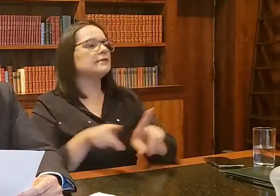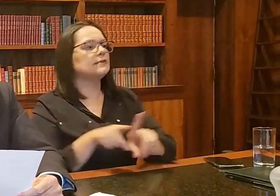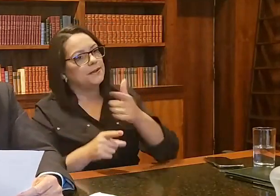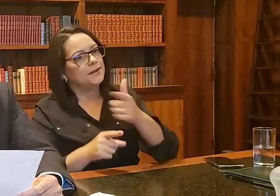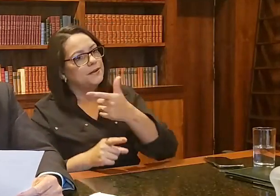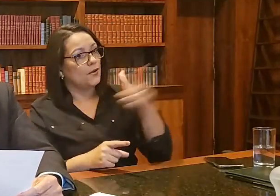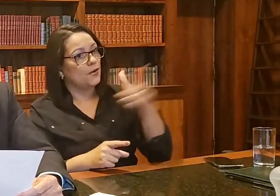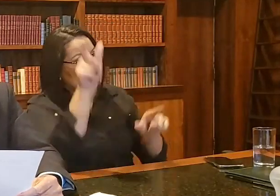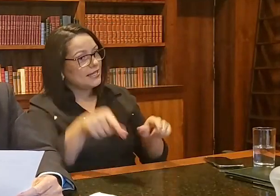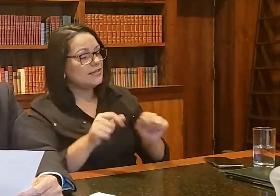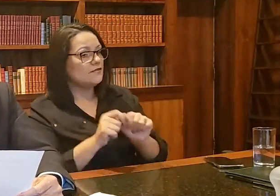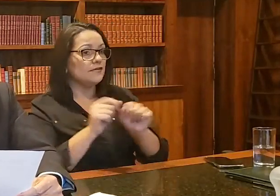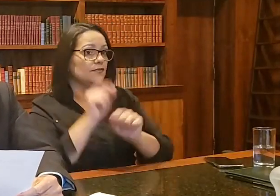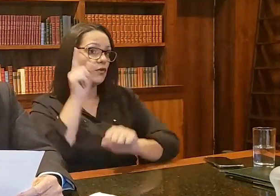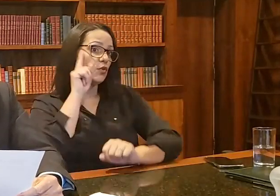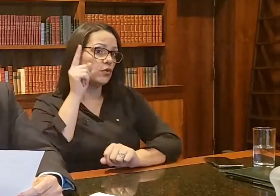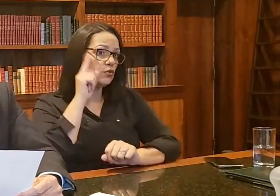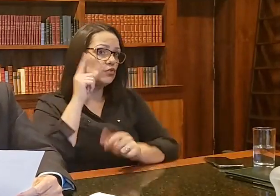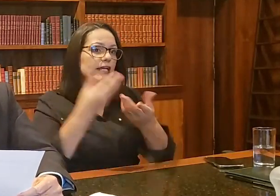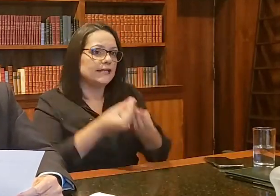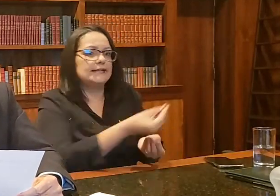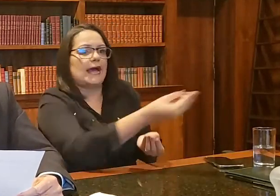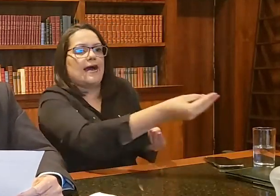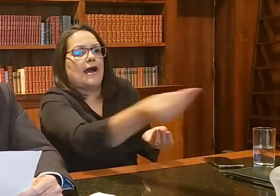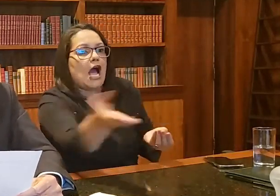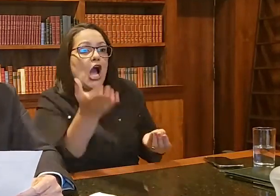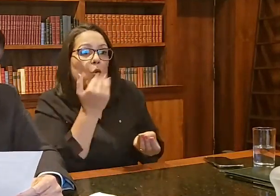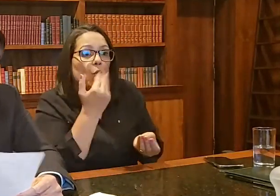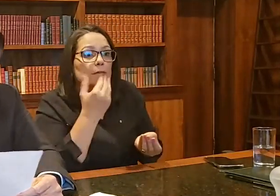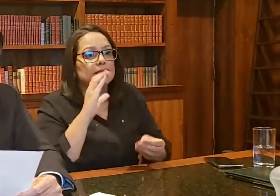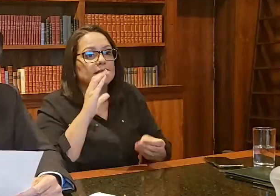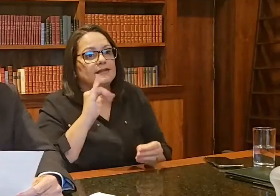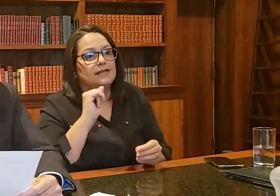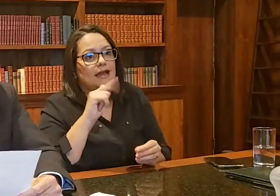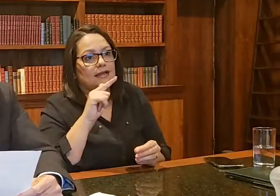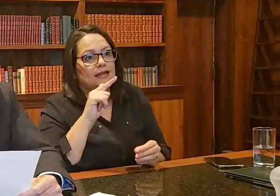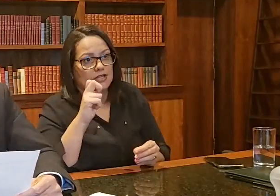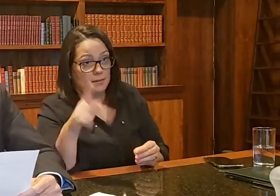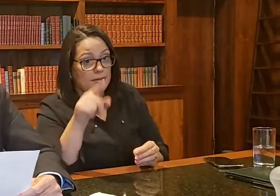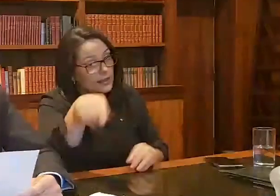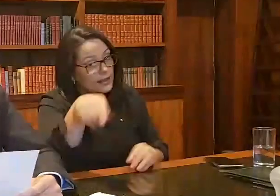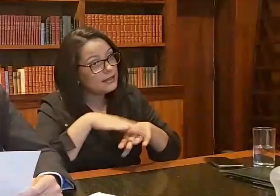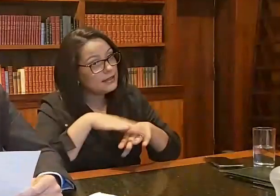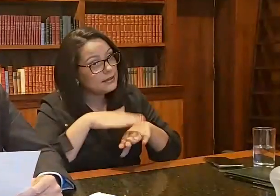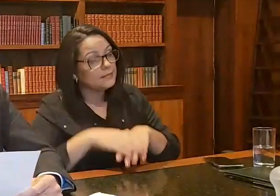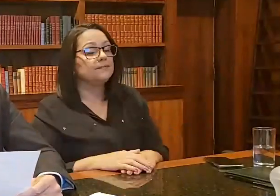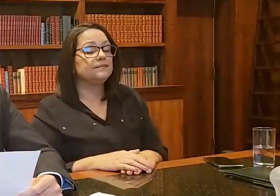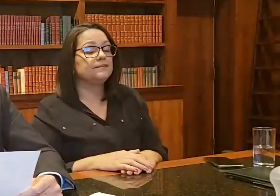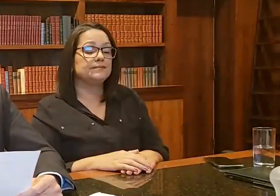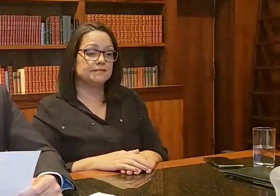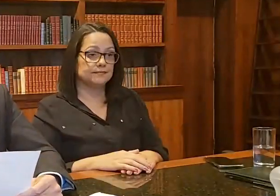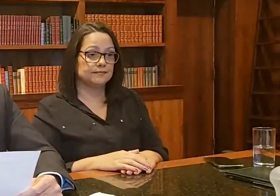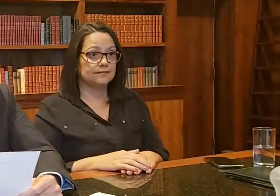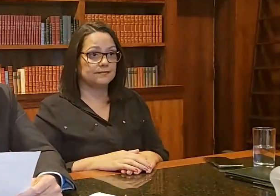iniciativa, quase que diariamente tem distribuição de alimentos na CEA GESP, mais uma iniciativa dele, juntamente